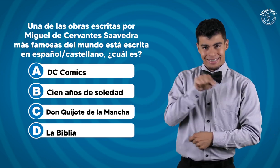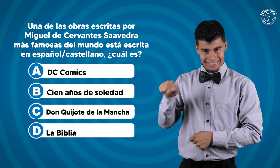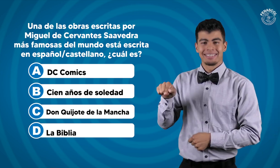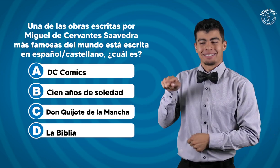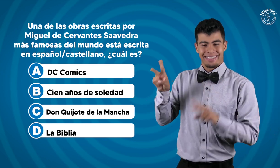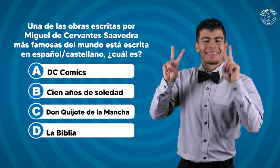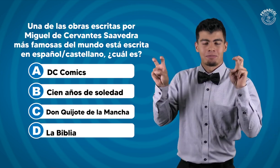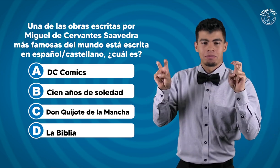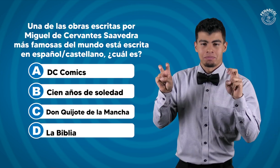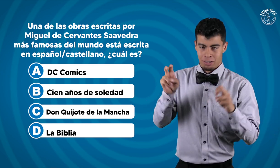Continuemos con la siguiente.